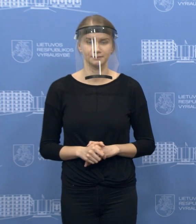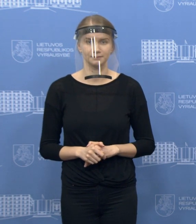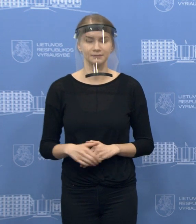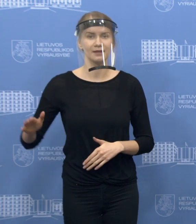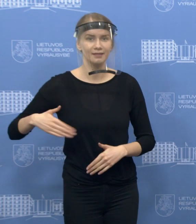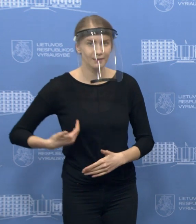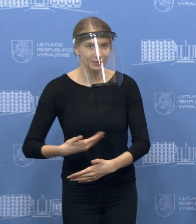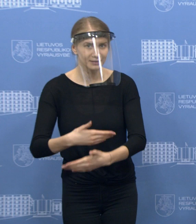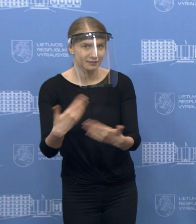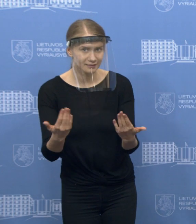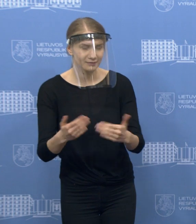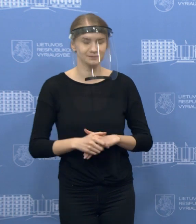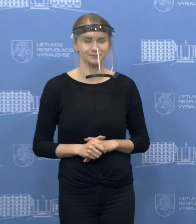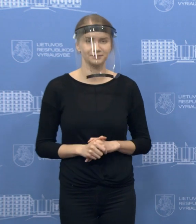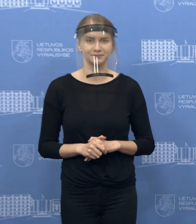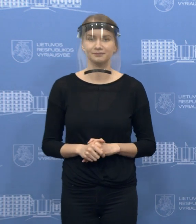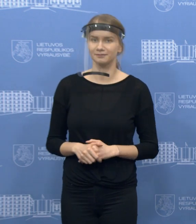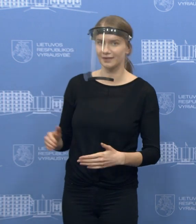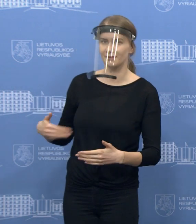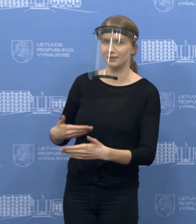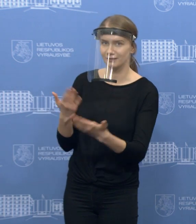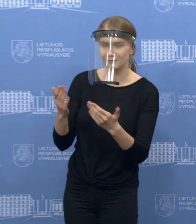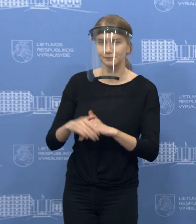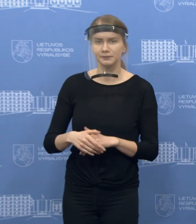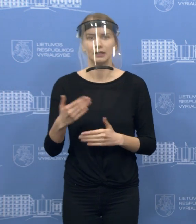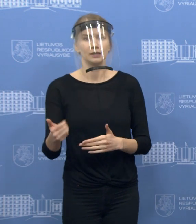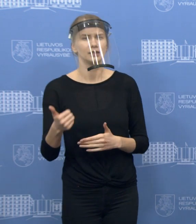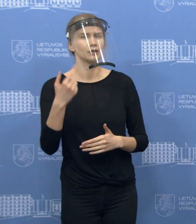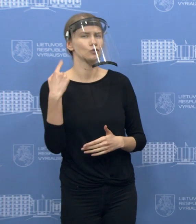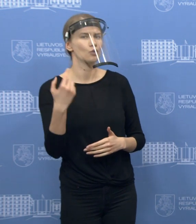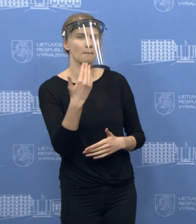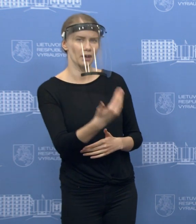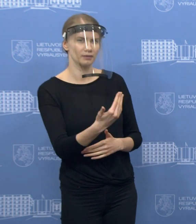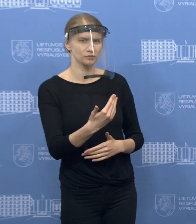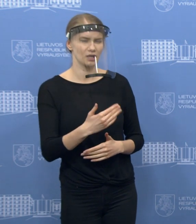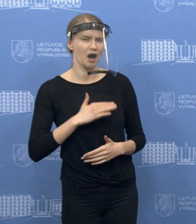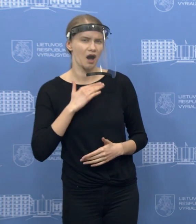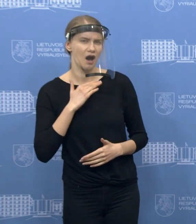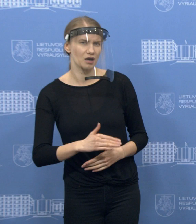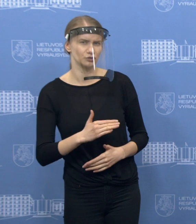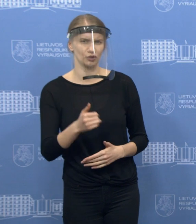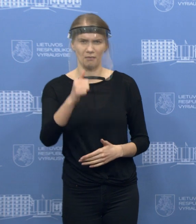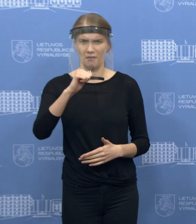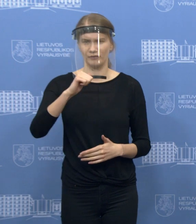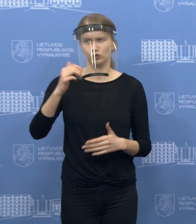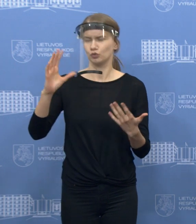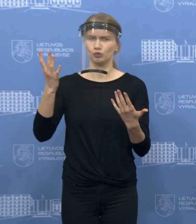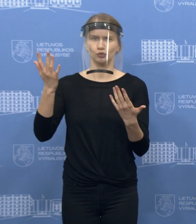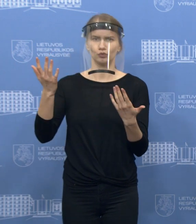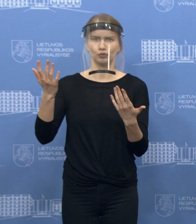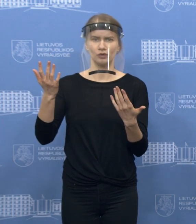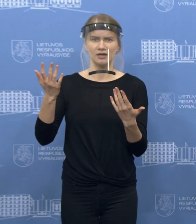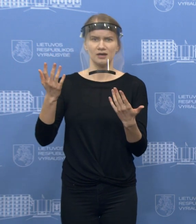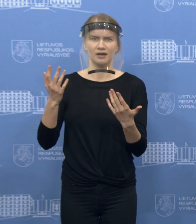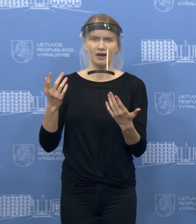Labai diena, noriu, kad būtų aiškiau paaiškinta, kaip vyks tas įvažiavimo, nežinau,